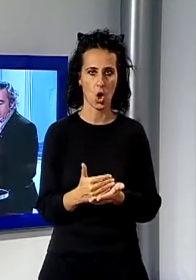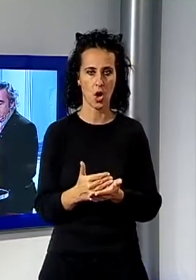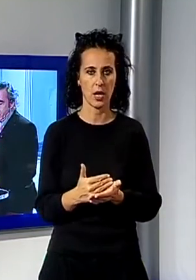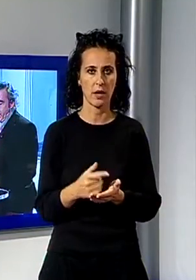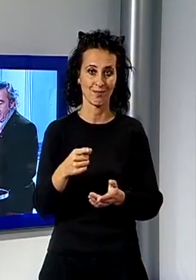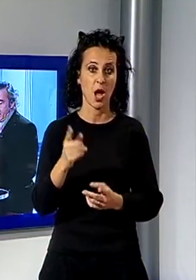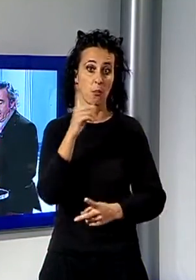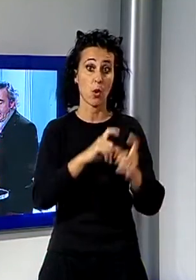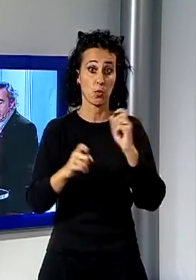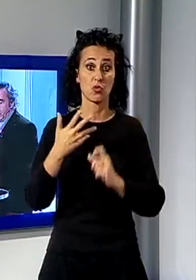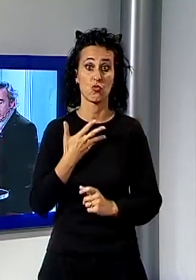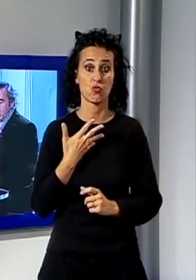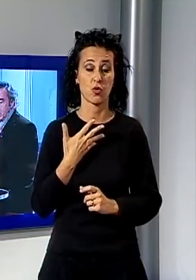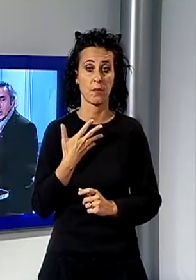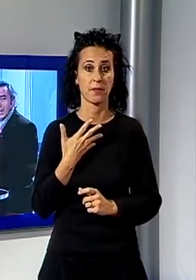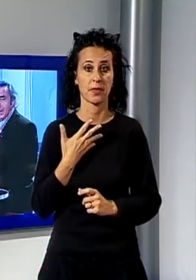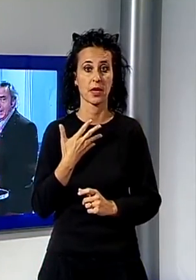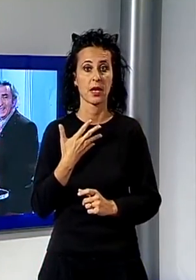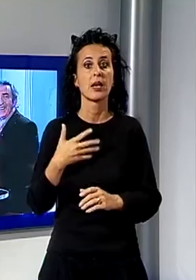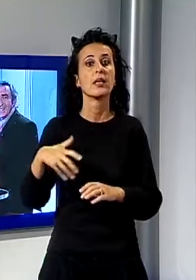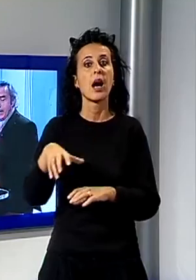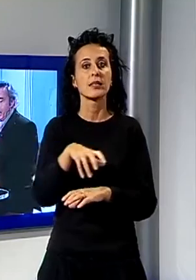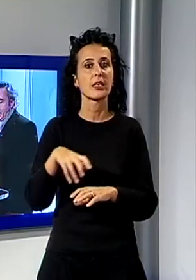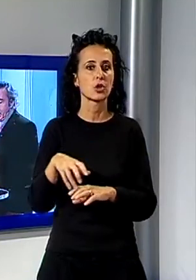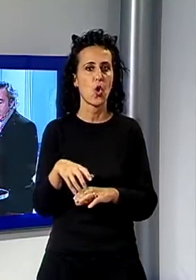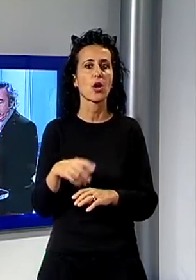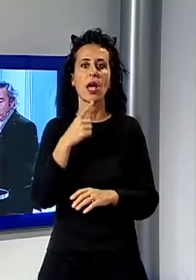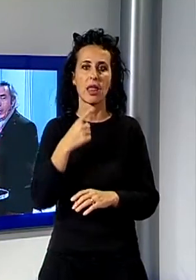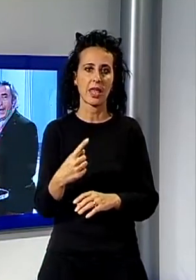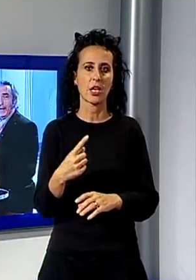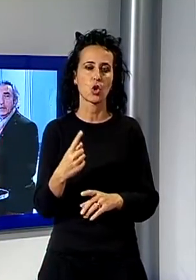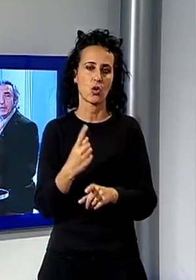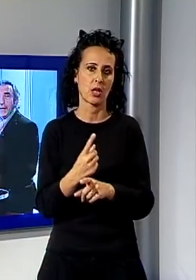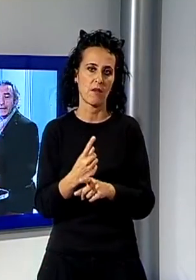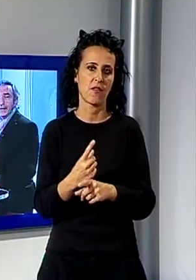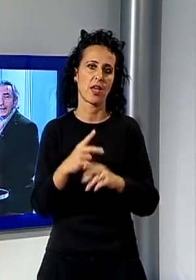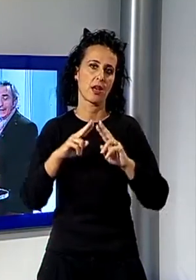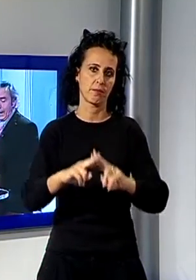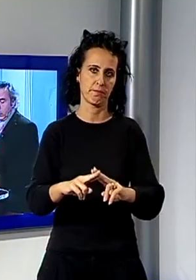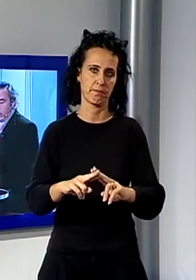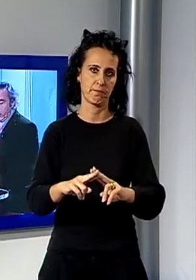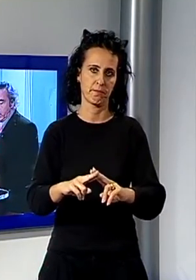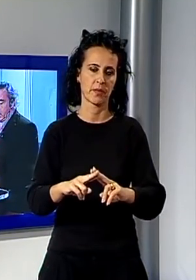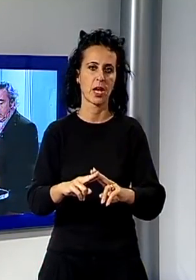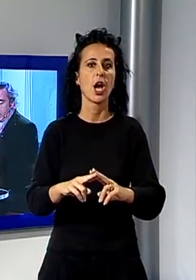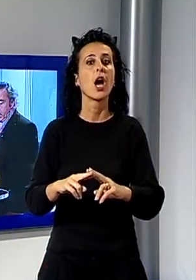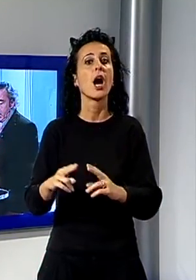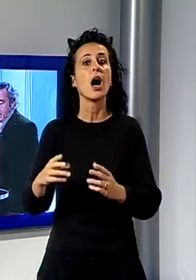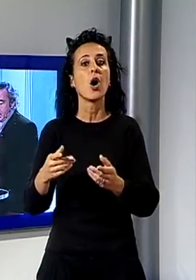Giustredi, si è fatta portavoce dei cittadini e insieme all'amministrazione comunale impegnata nel dialogo con le forze dell'ordine, sta